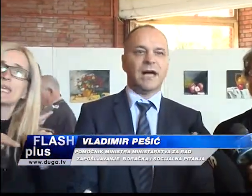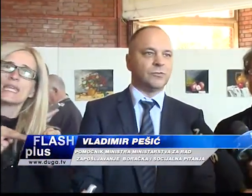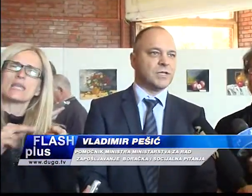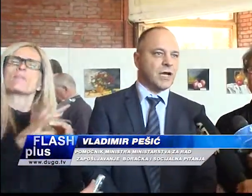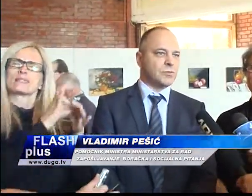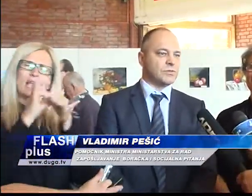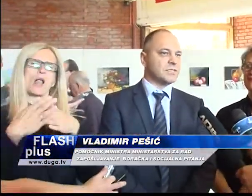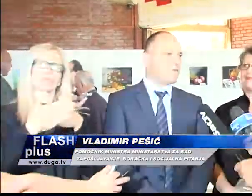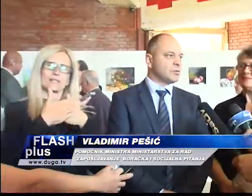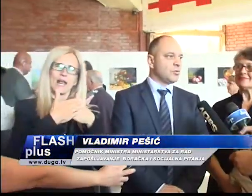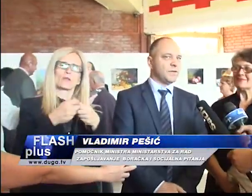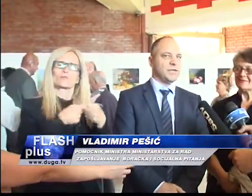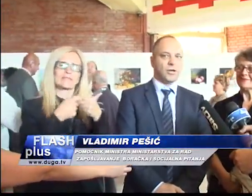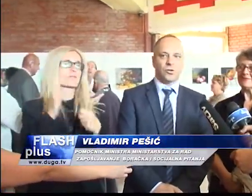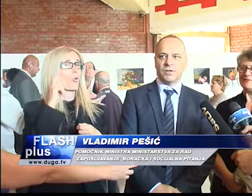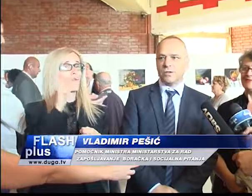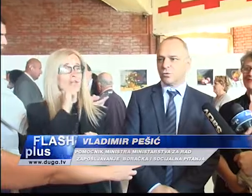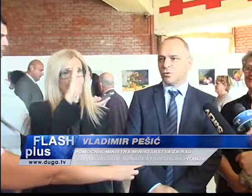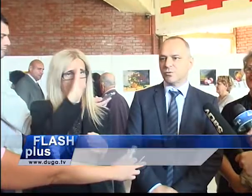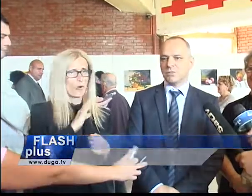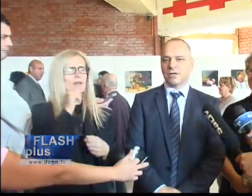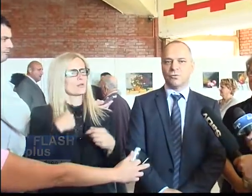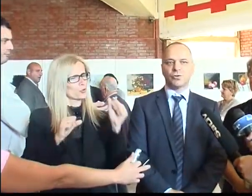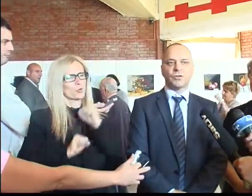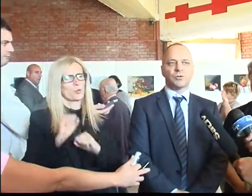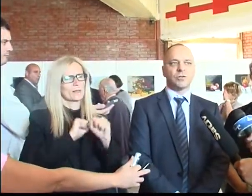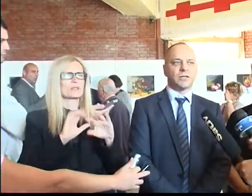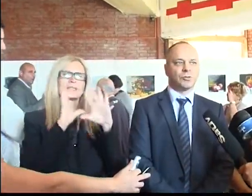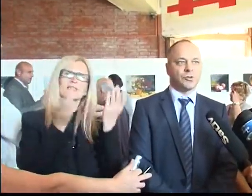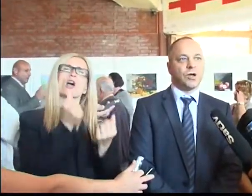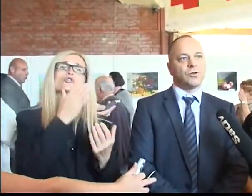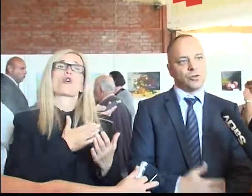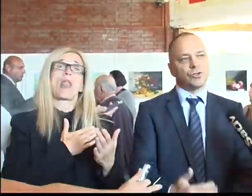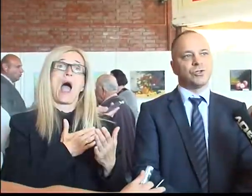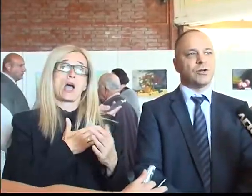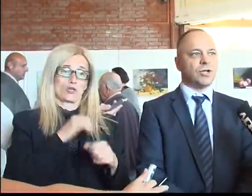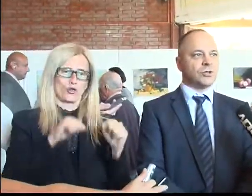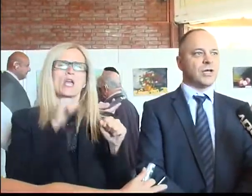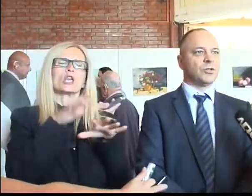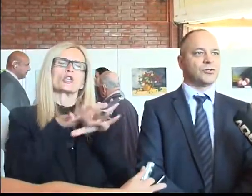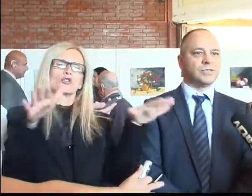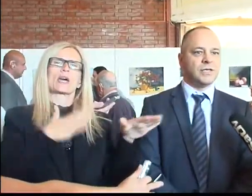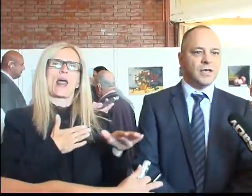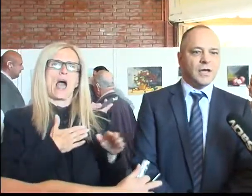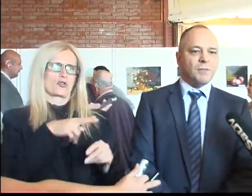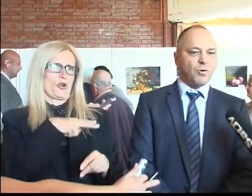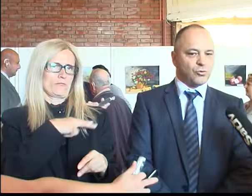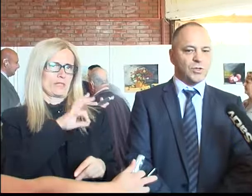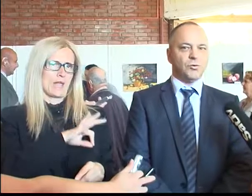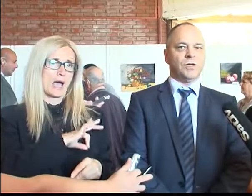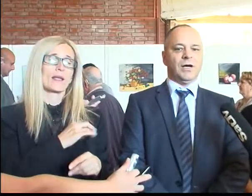stalnu saradnju sa Savezom gluvih i nagluvih i trudimo se da ono što je našoj nadležnosti, a i ono što je šira od naše nadležnosti,